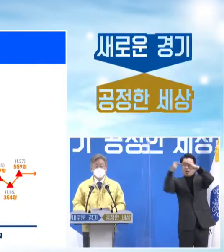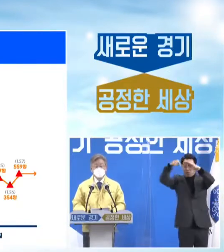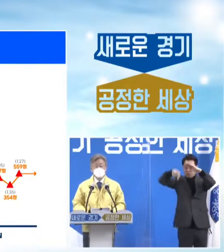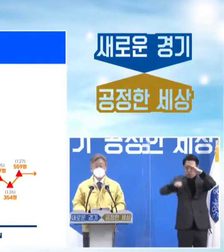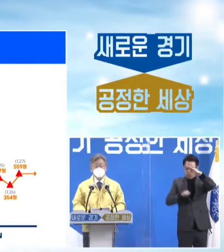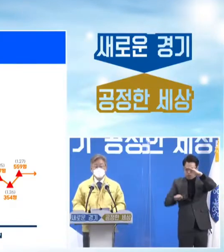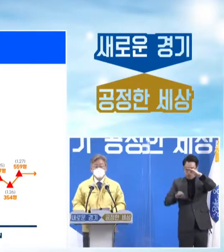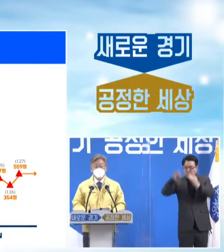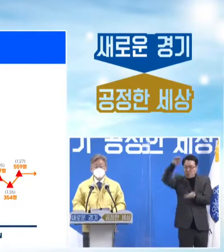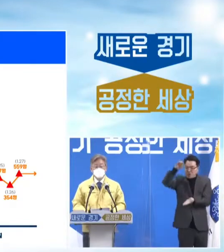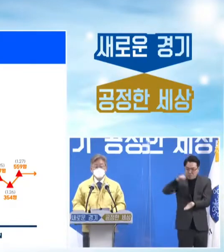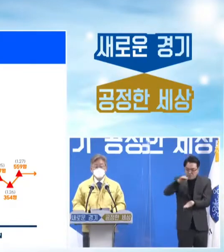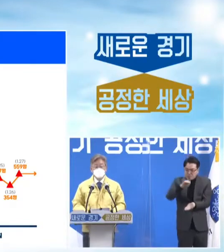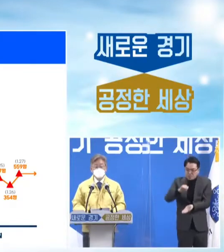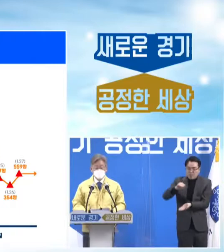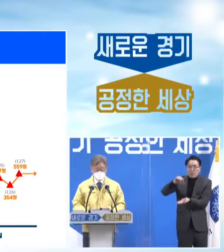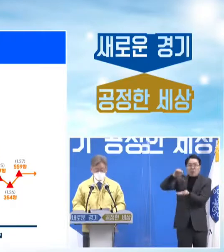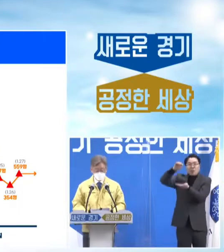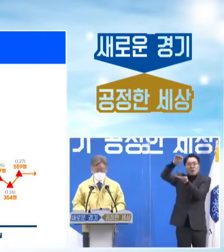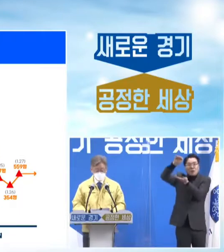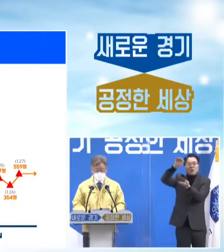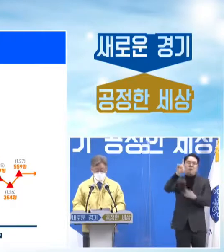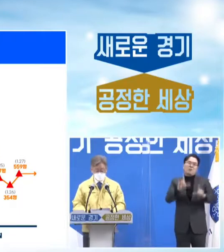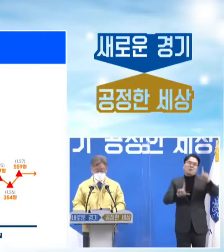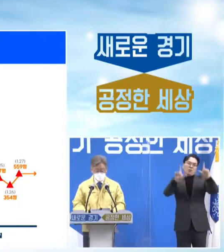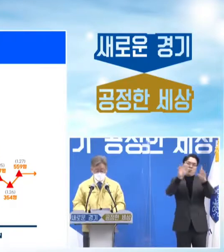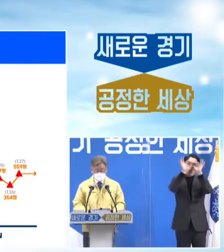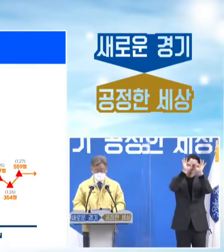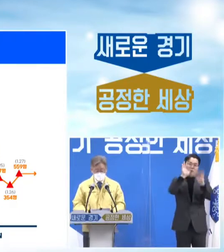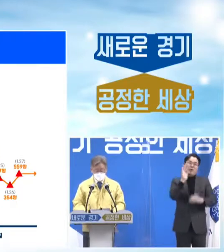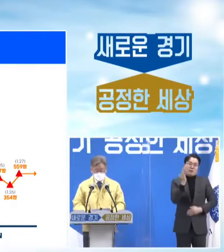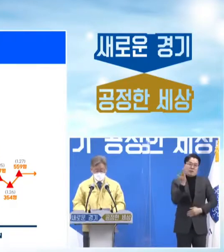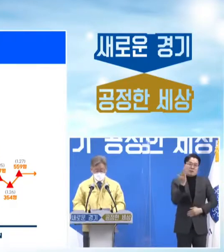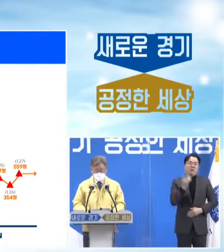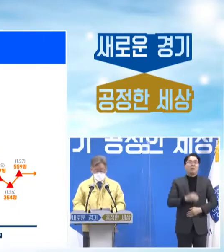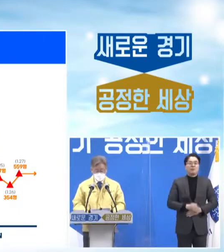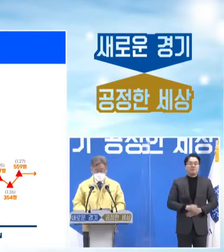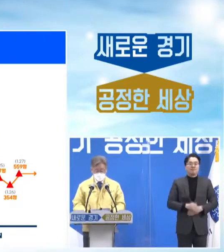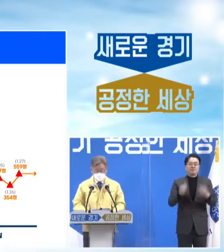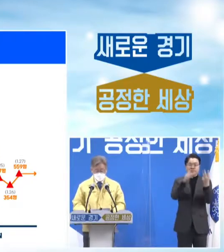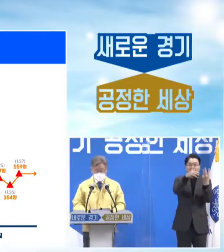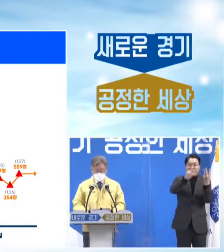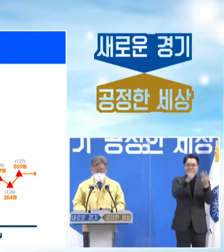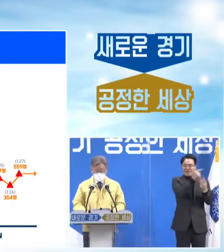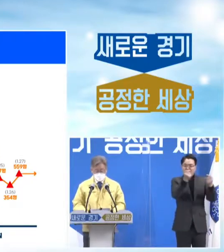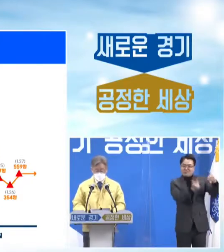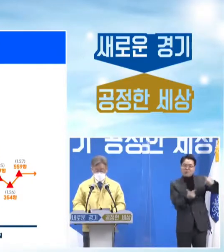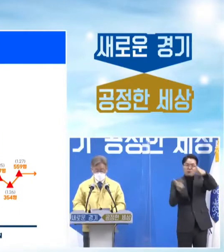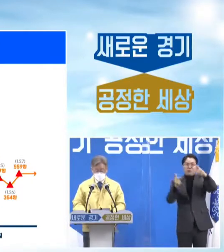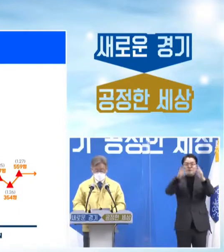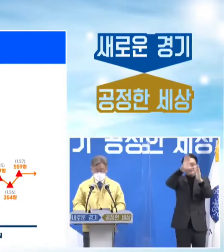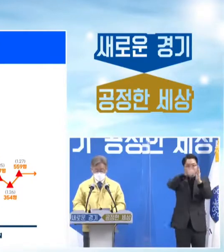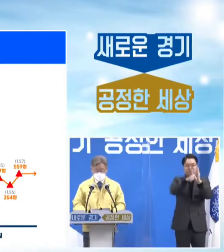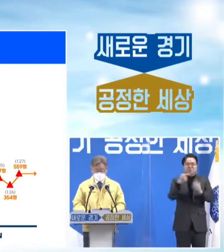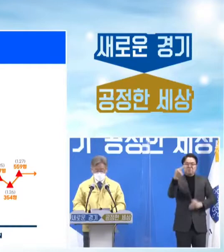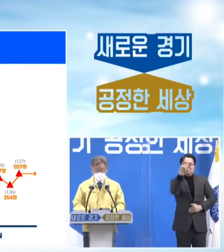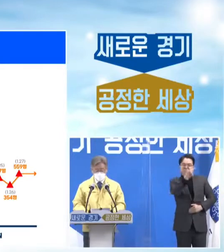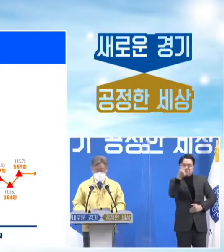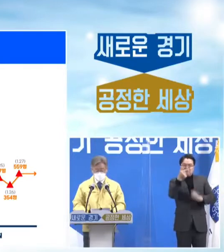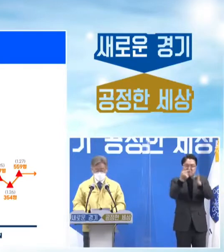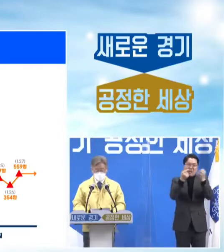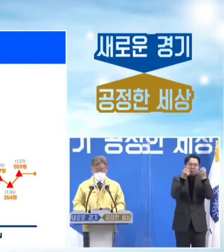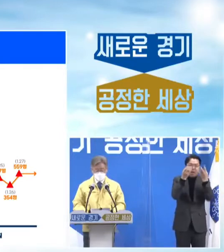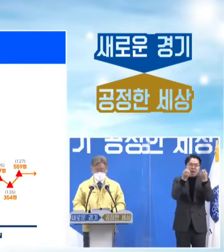함께 높아지고 있는 것을 알 수 있었습니다. 3차 대유행 이후 1천 명을 넘나드는